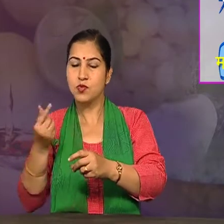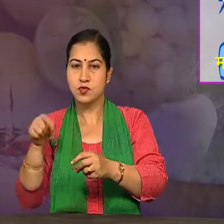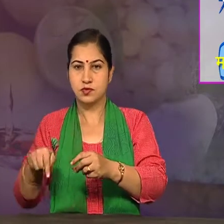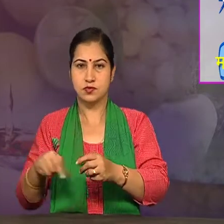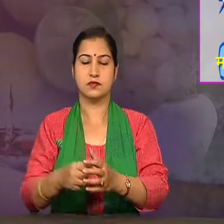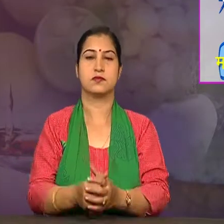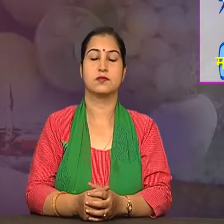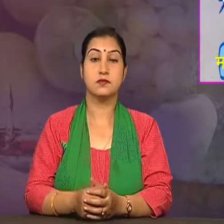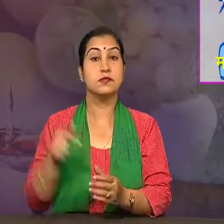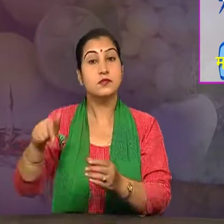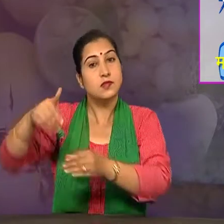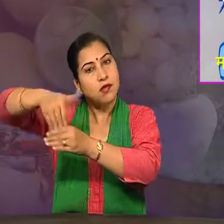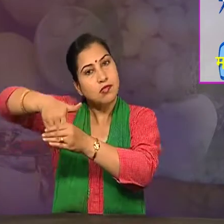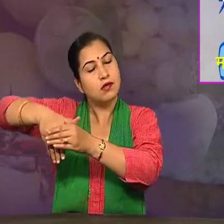उसमें भी शारक होता है